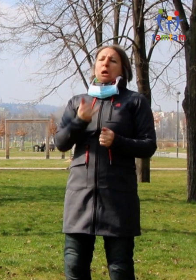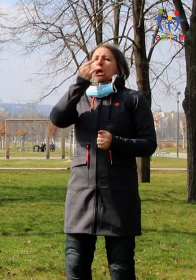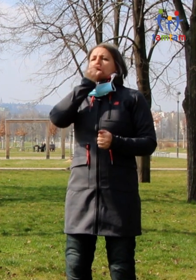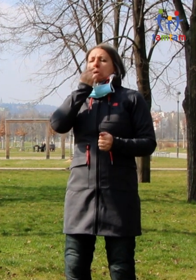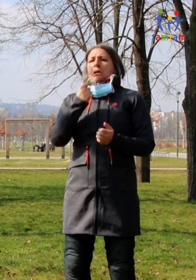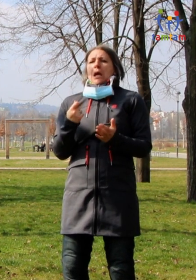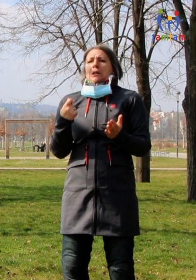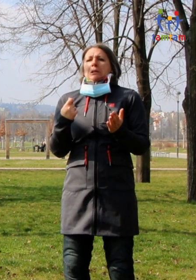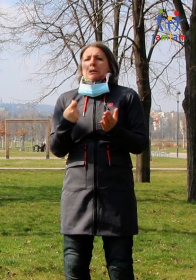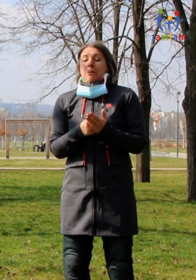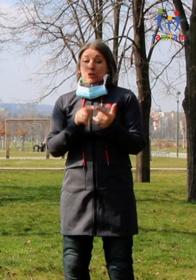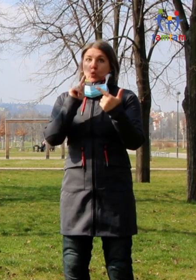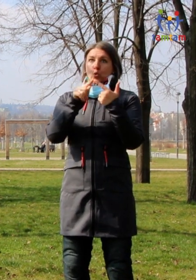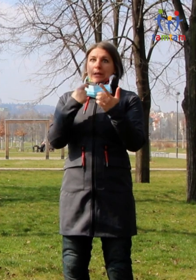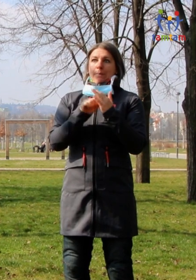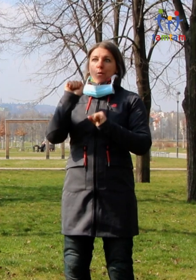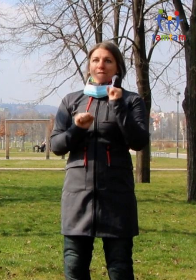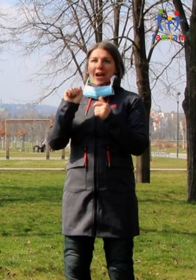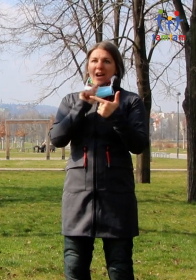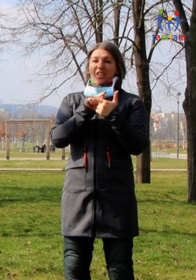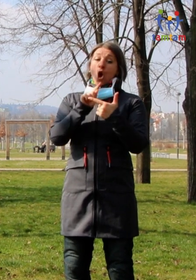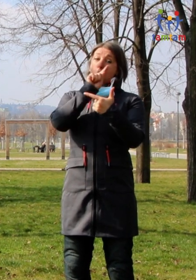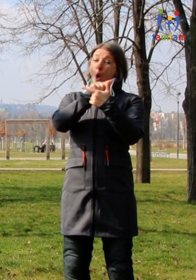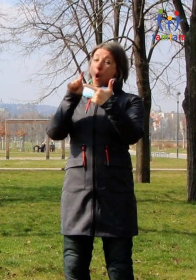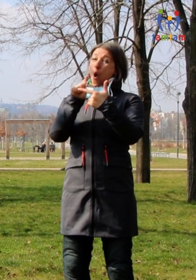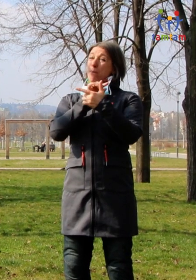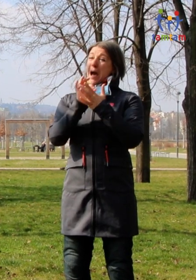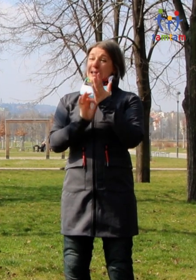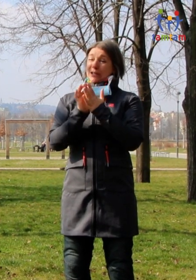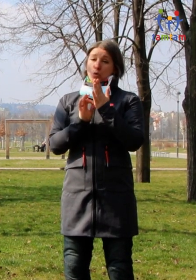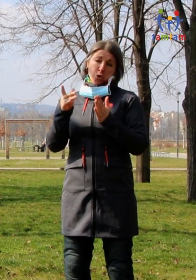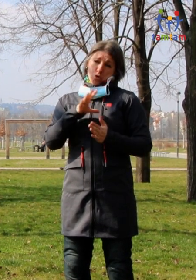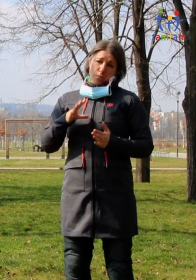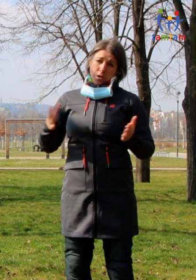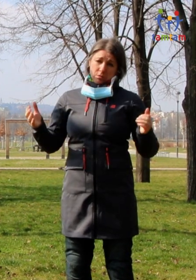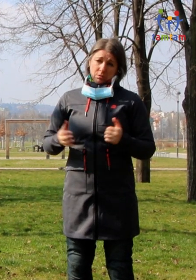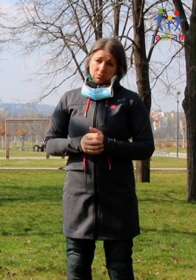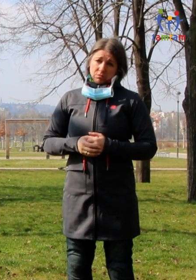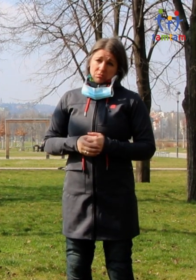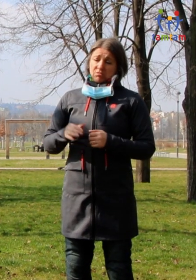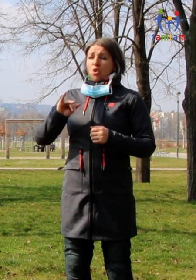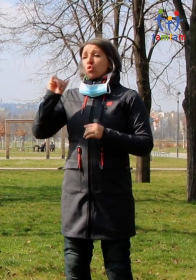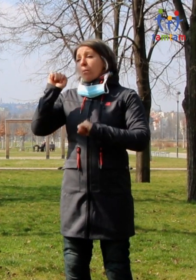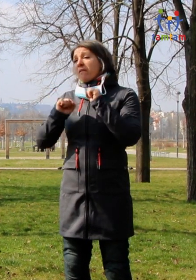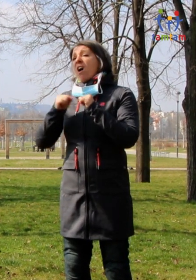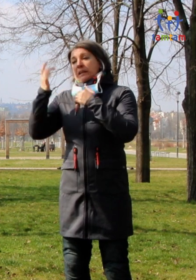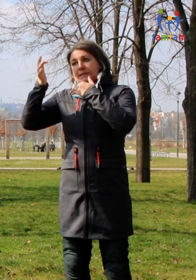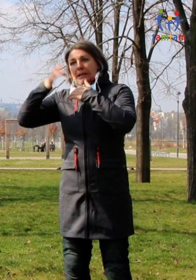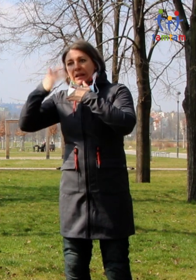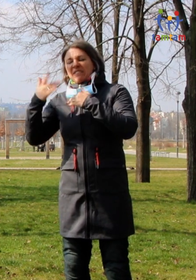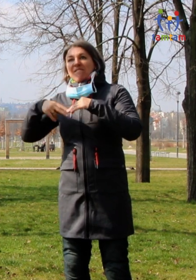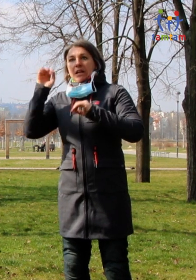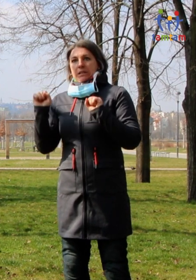Prostě to popírá. Obě tyhle situace jsou normální. Buď máme strach větší nebo menší, to je